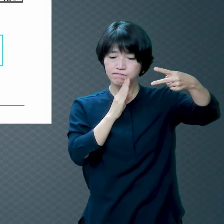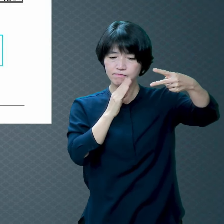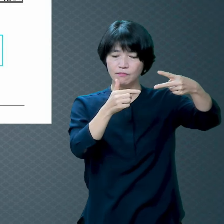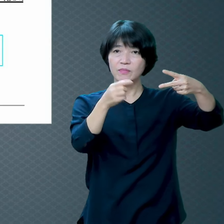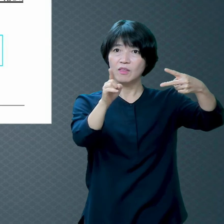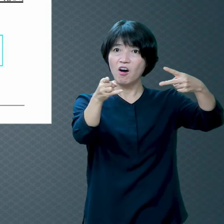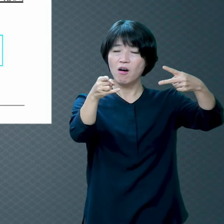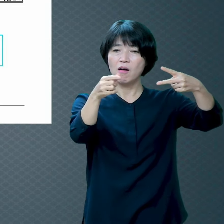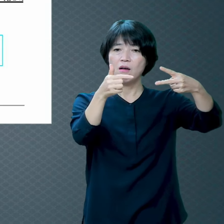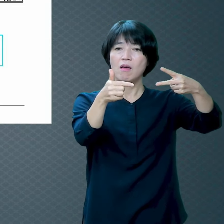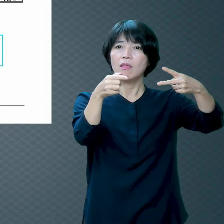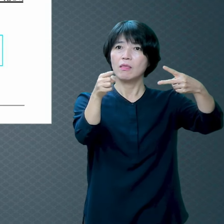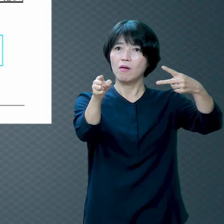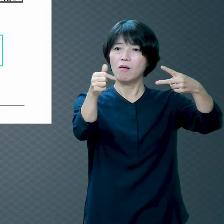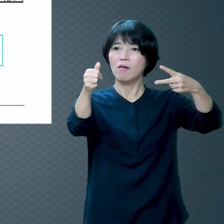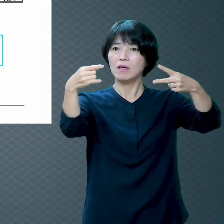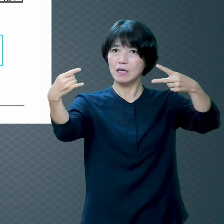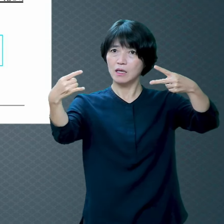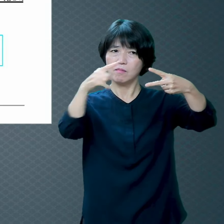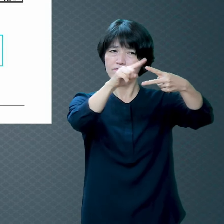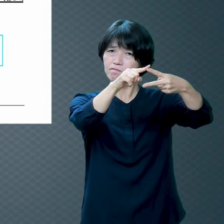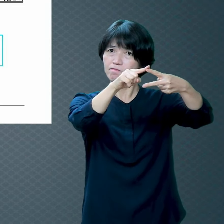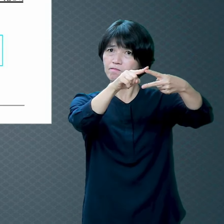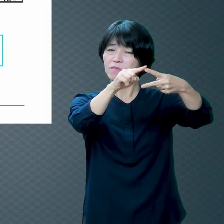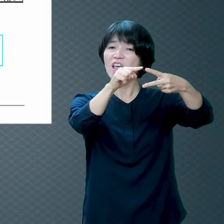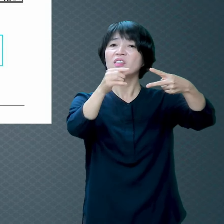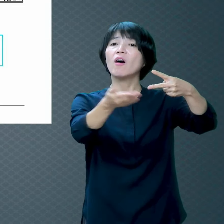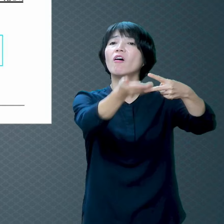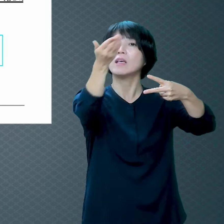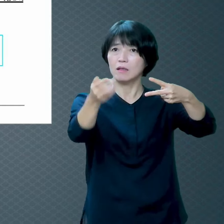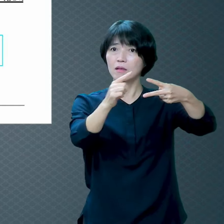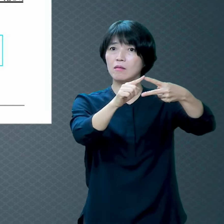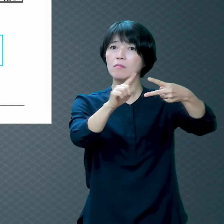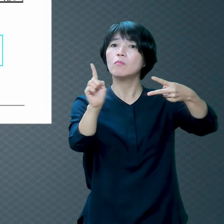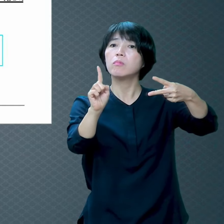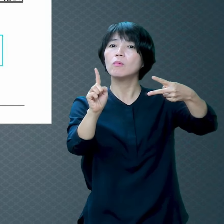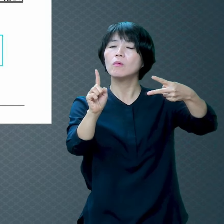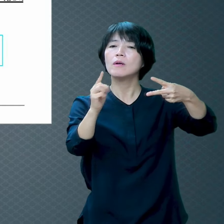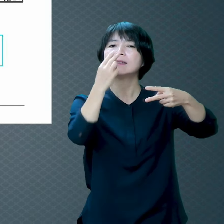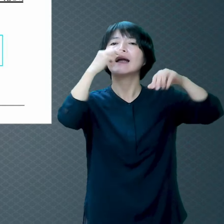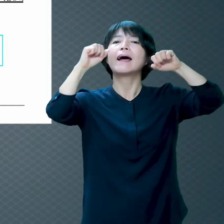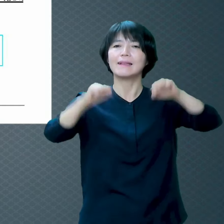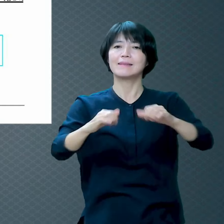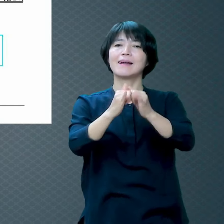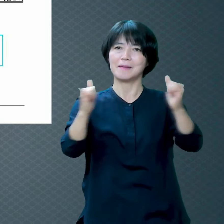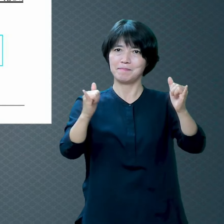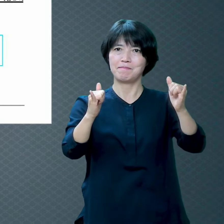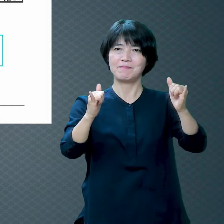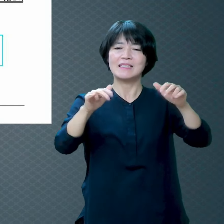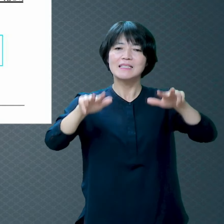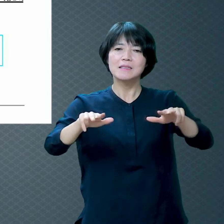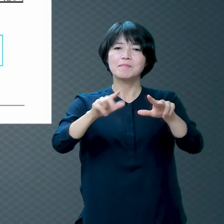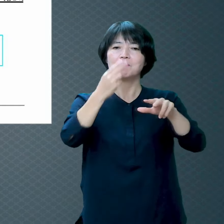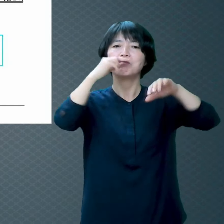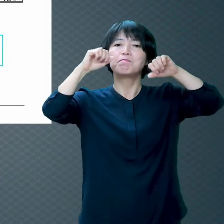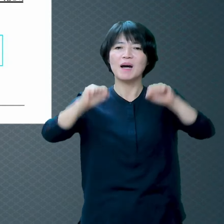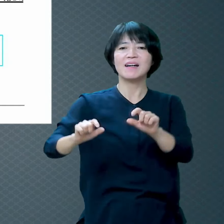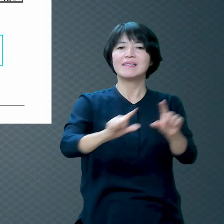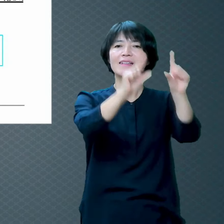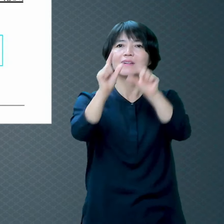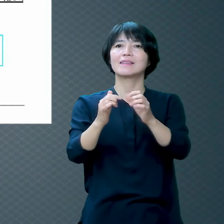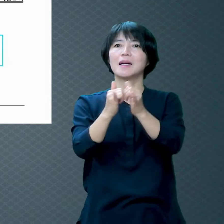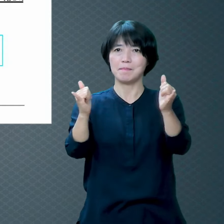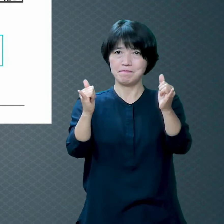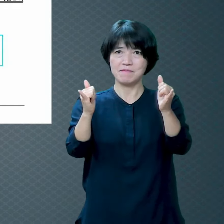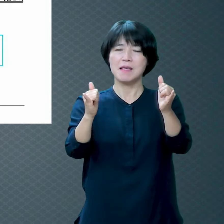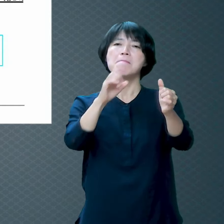너희가 다른 겁니다 지금 앞에 있는 너희는 살아있는 사람이에요 살아있는